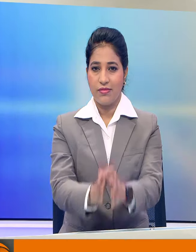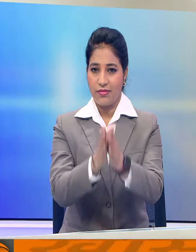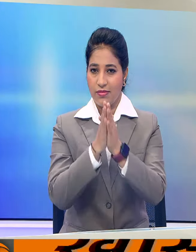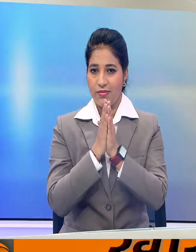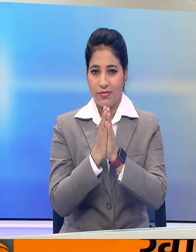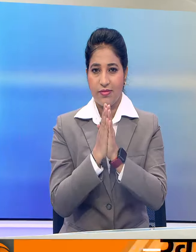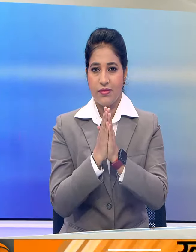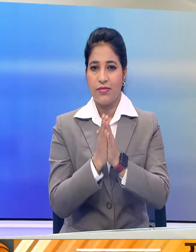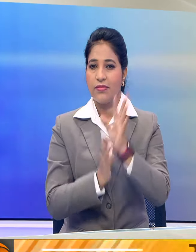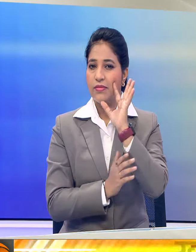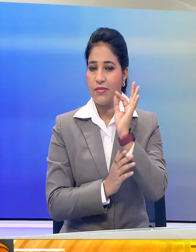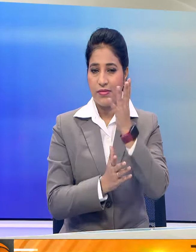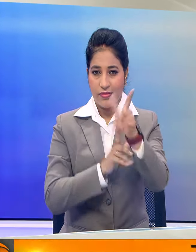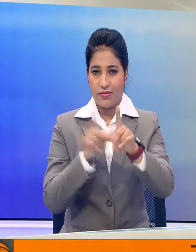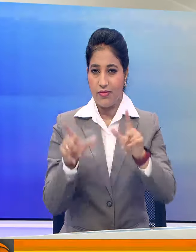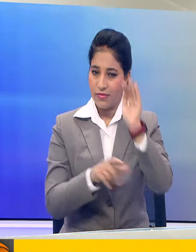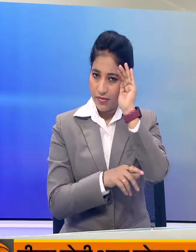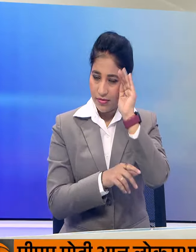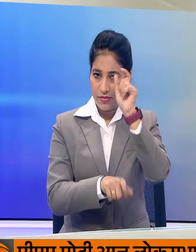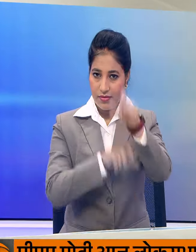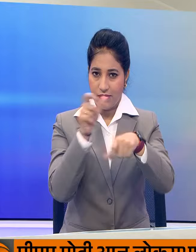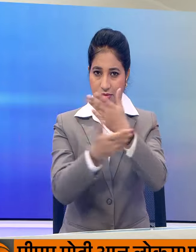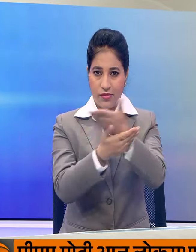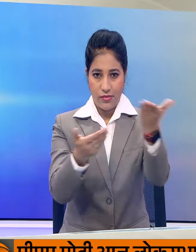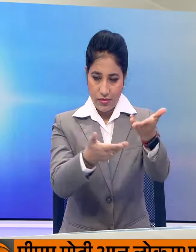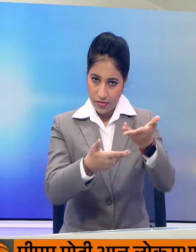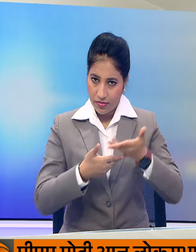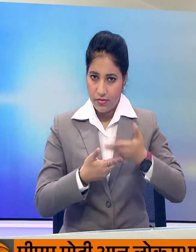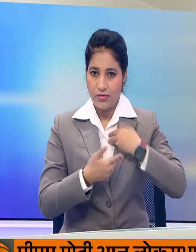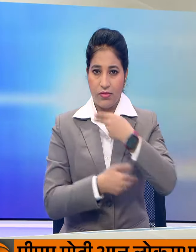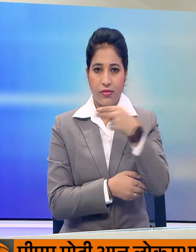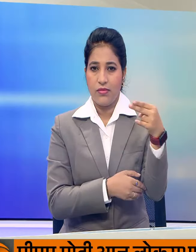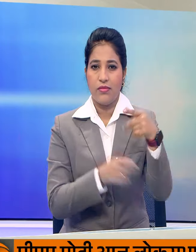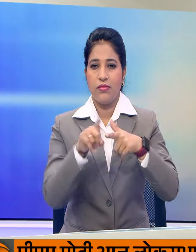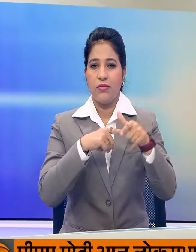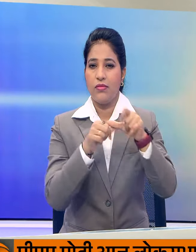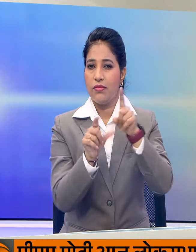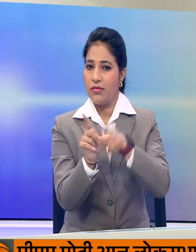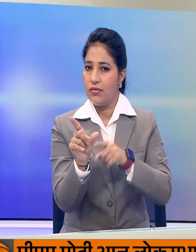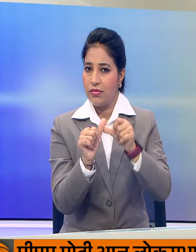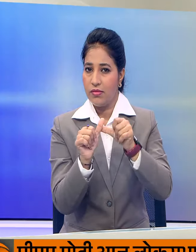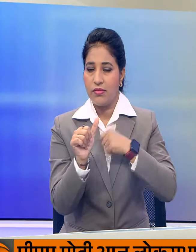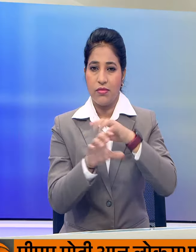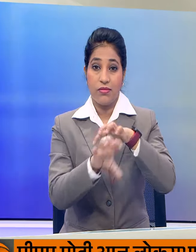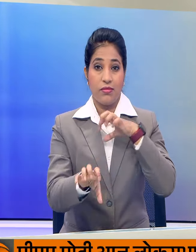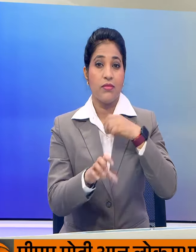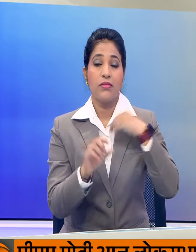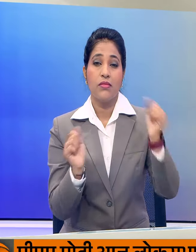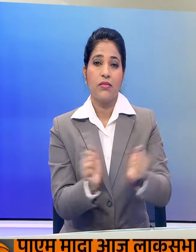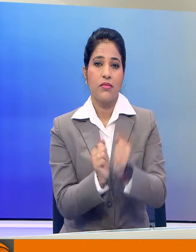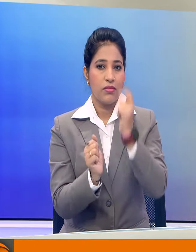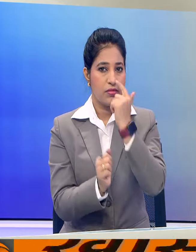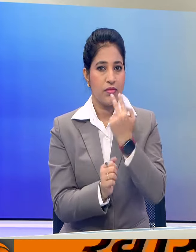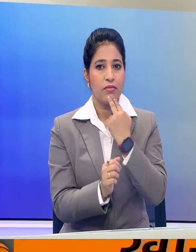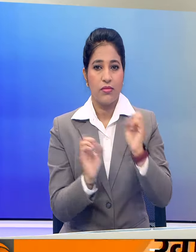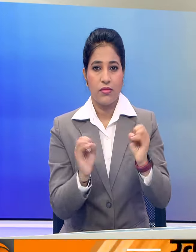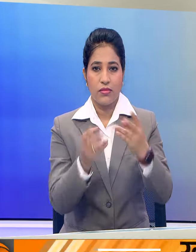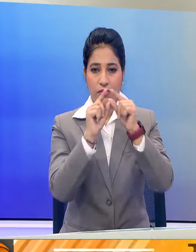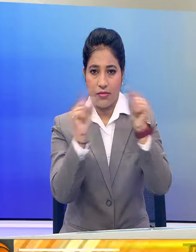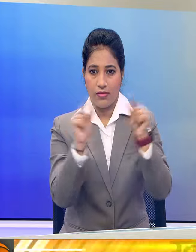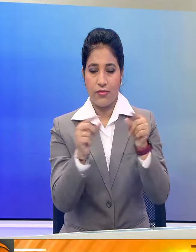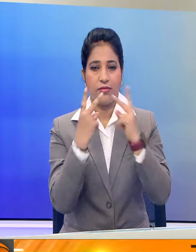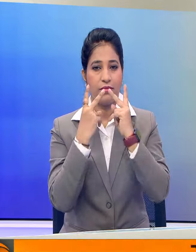नमस्कार, इन विशेश समाचारों में आप सभी का सबागत है, मैं हुझाया सिन्हा, मेरे साथ हैं बीना, शुर्बात करेंगे